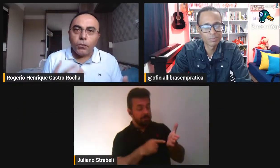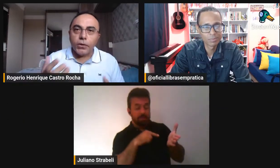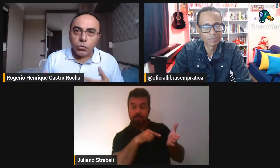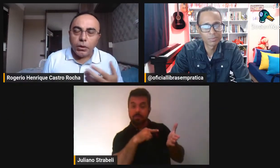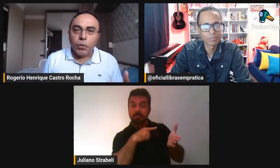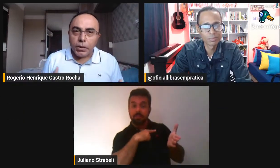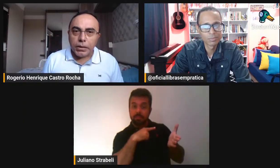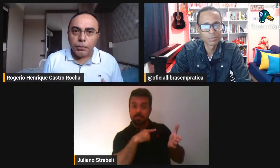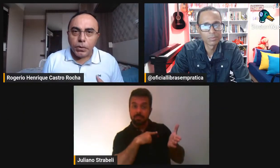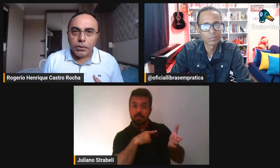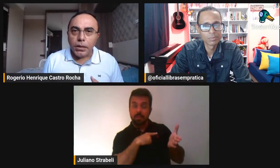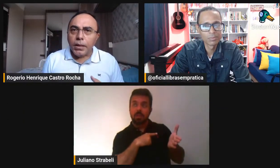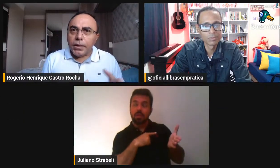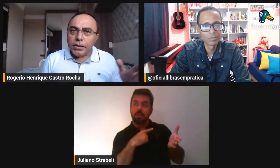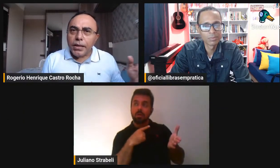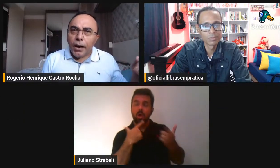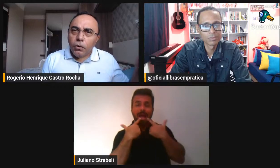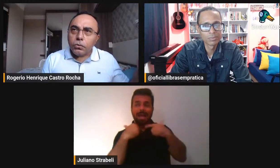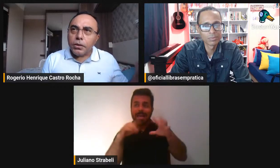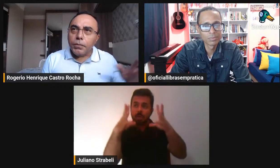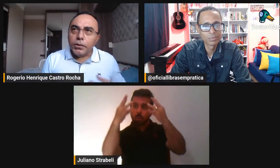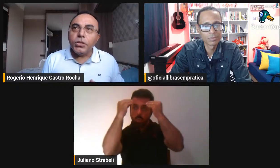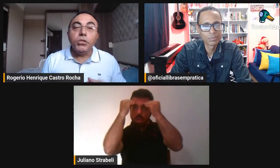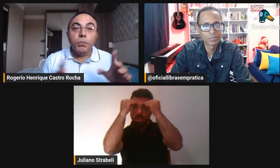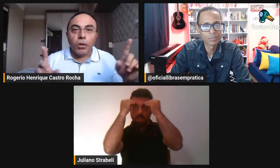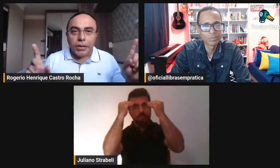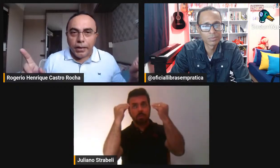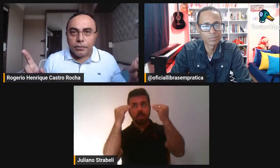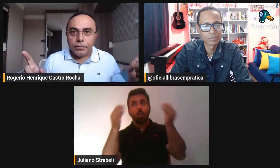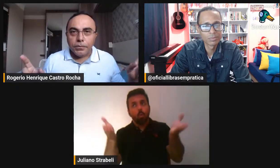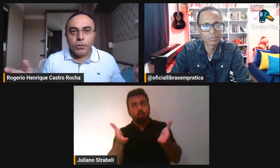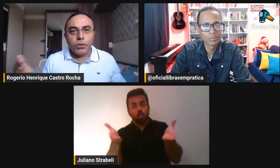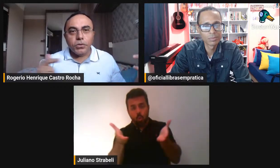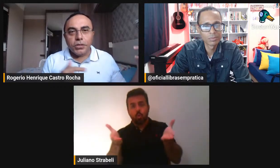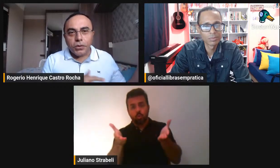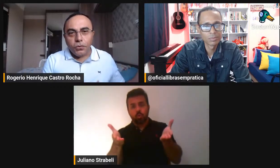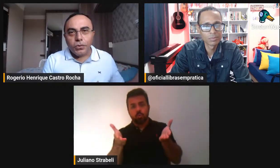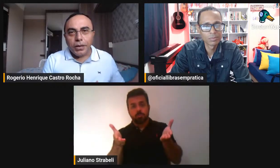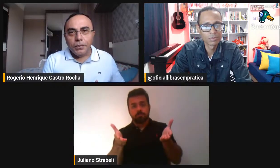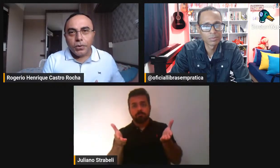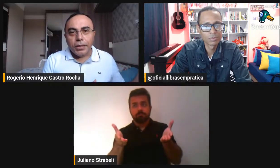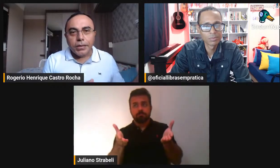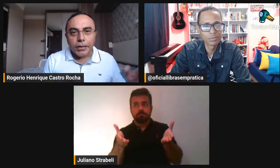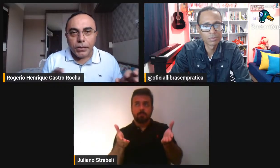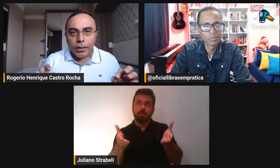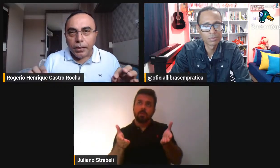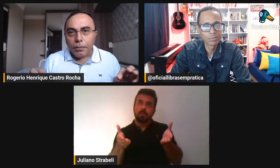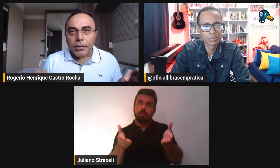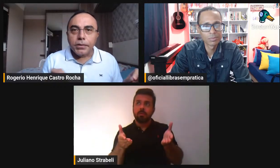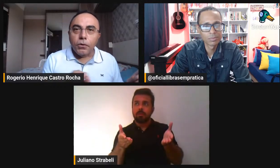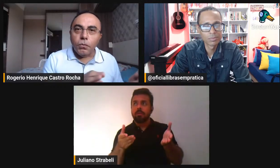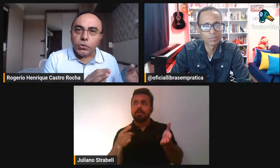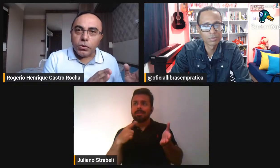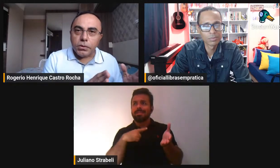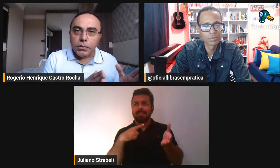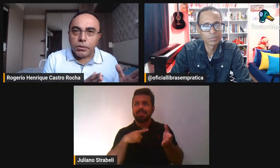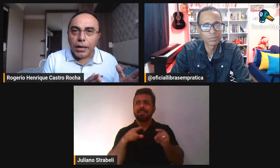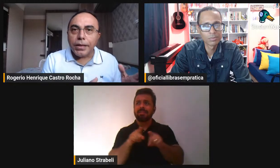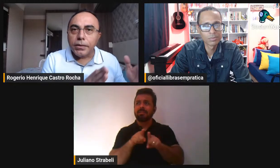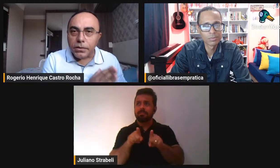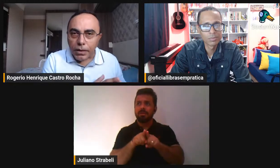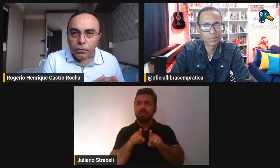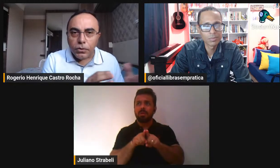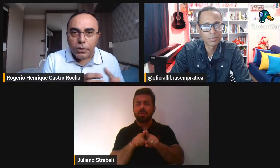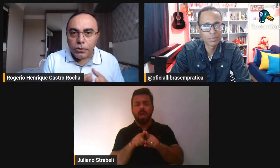com essas linguagens contemporâneas da poesia e tem algo também de antemoderno. Não que eu seja contra a modernidade, mas tem algumas coisas